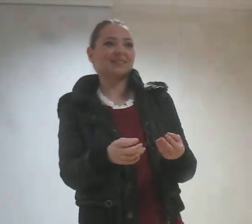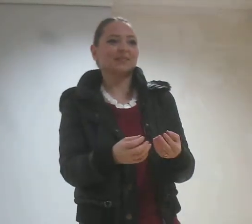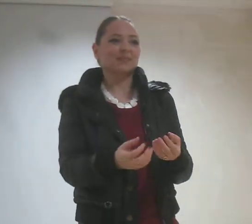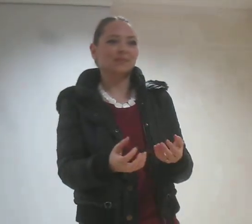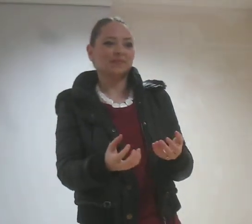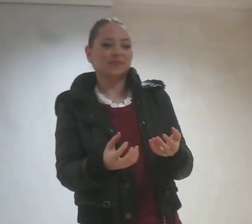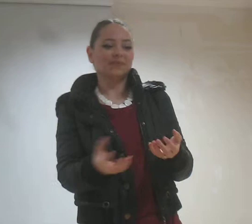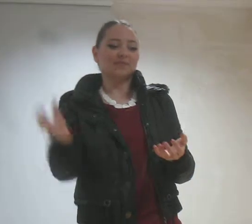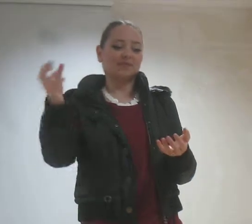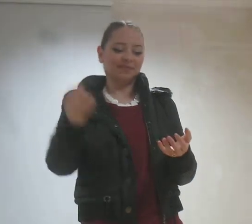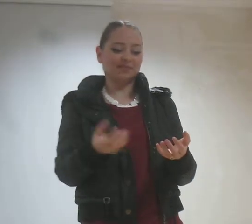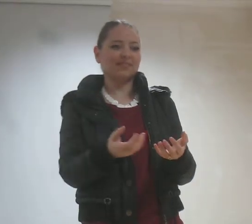Bekleyin.